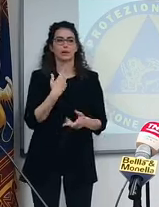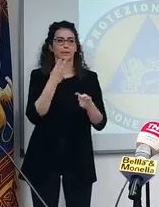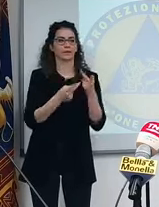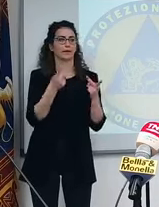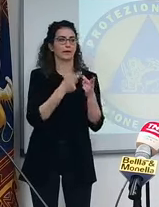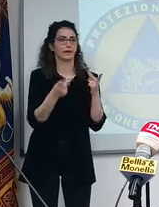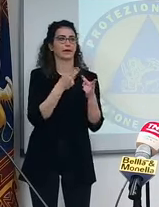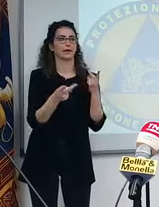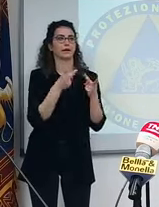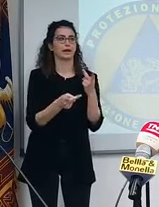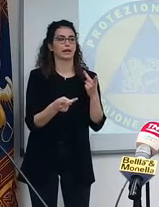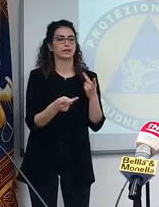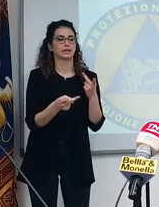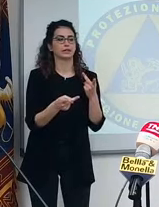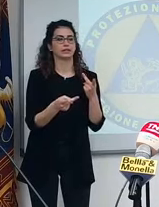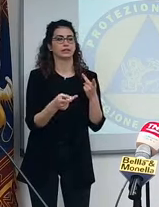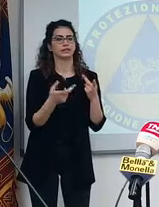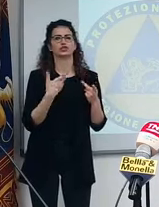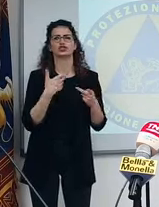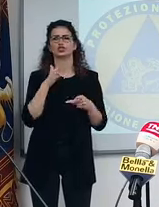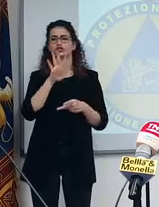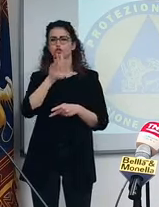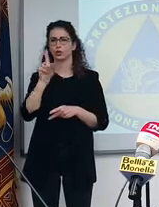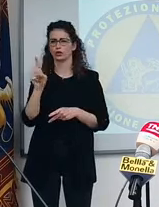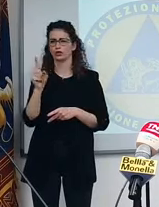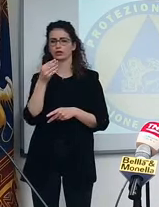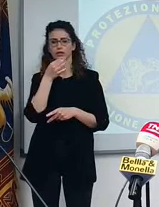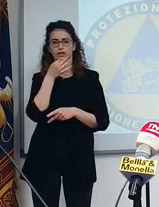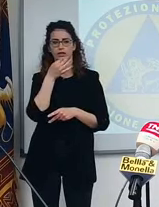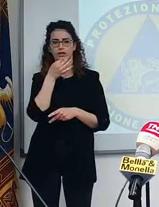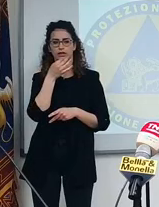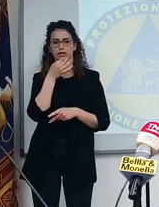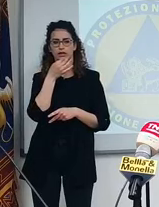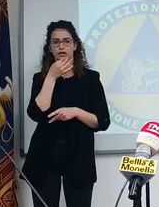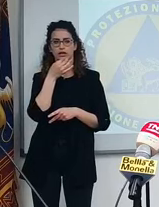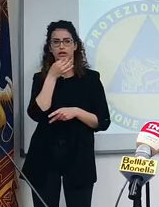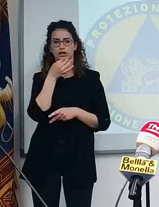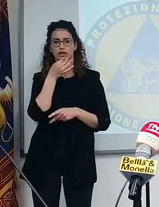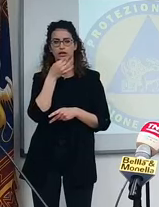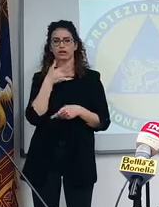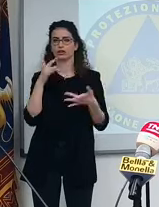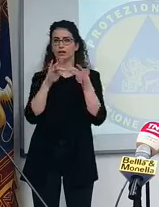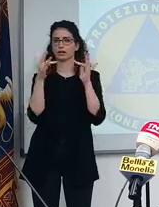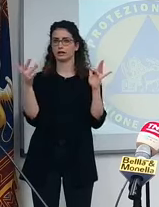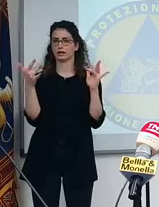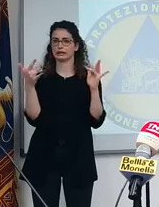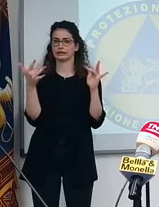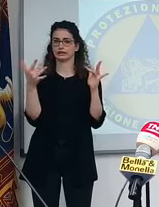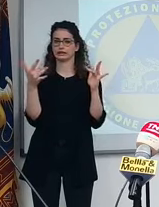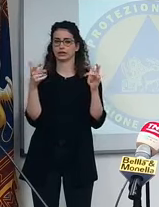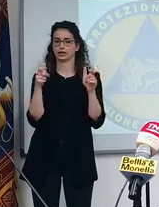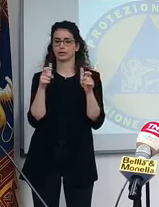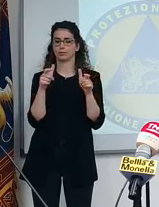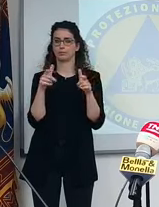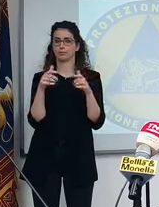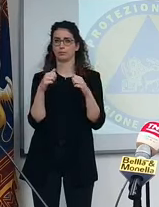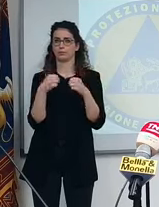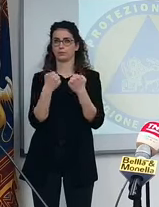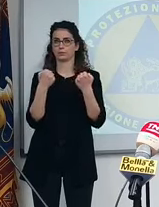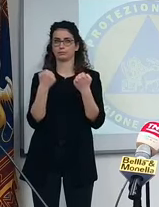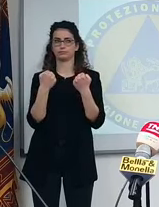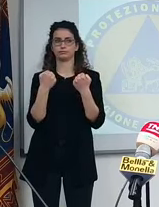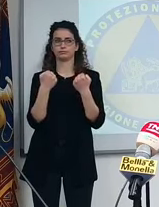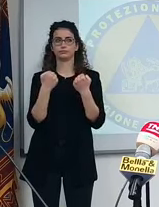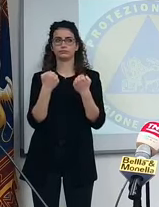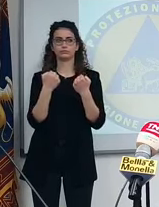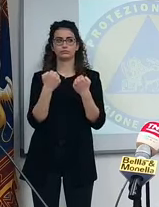chiedono... Cioè, c'è del 51. Allora vuol dire che c'è un bacco nel programma? Lo verificheremo? Perché, insomma, non è